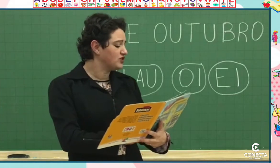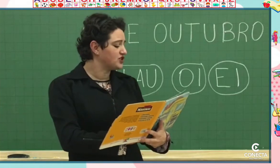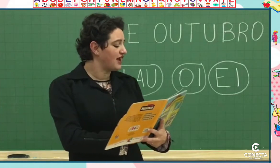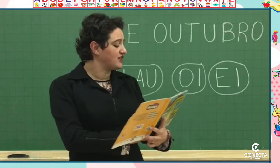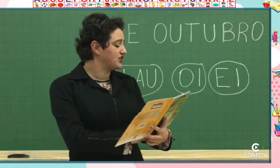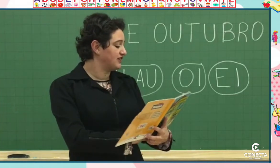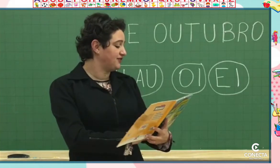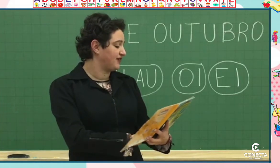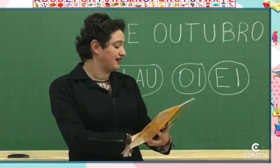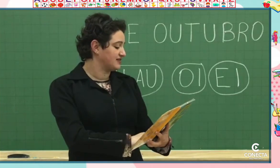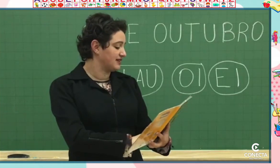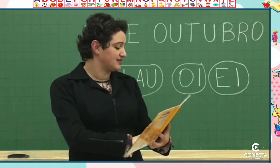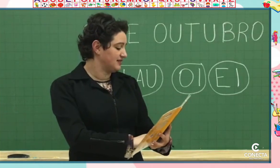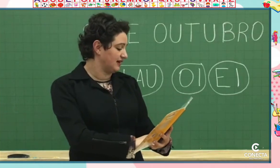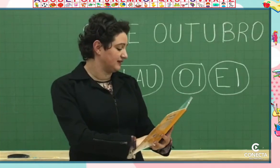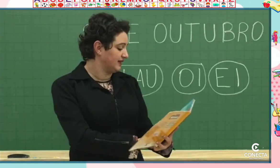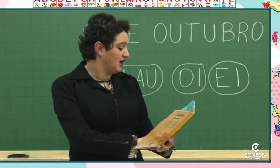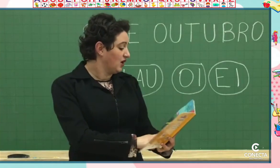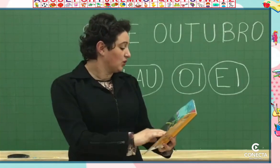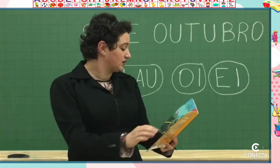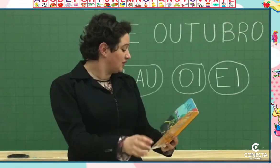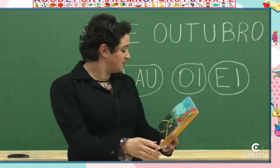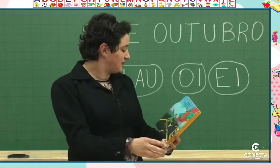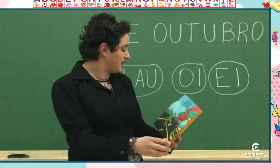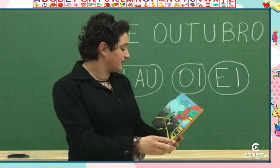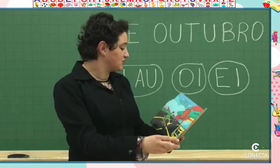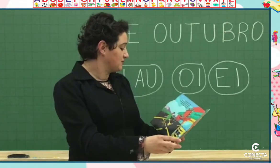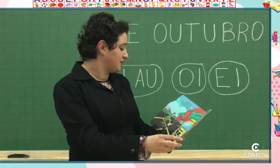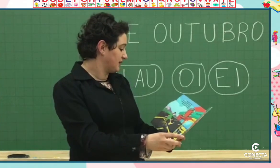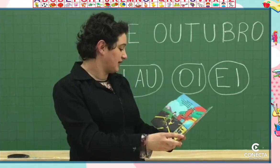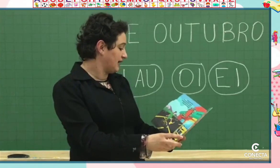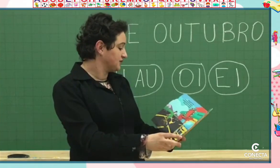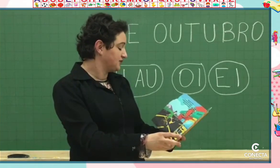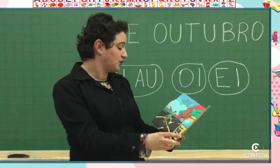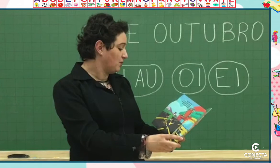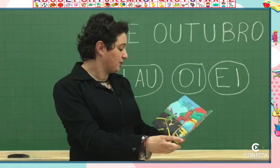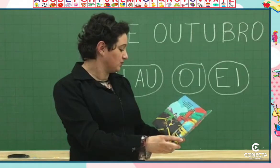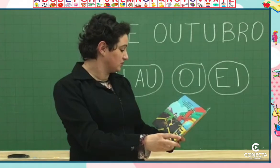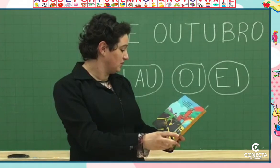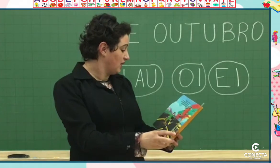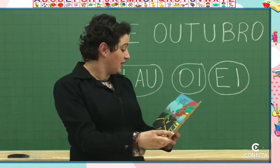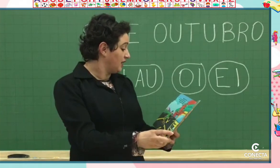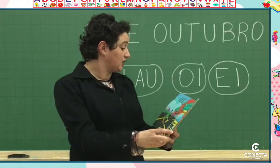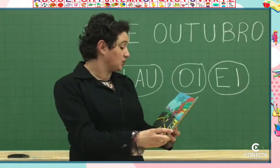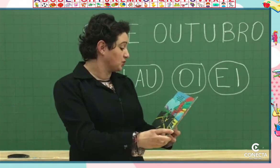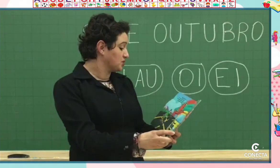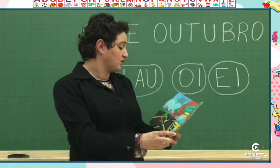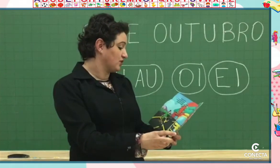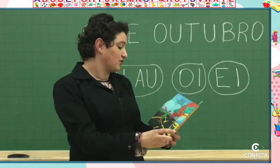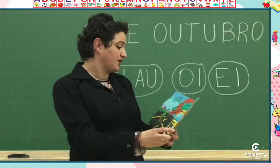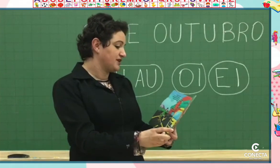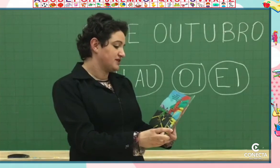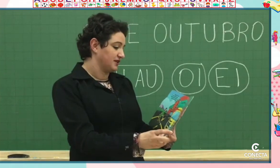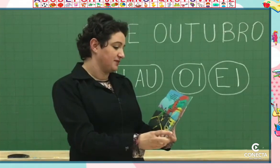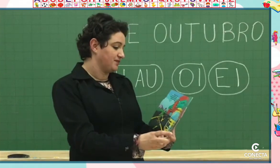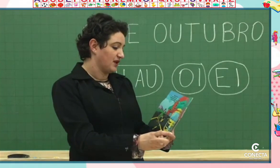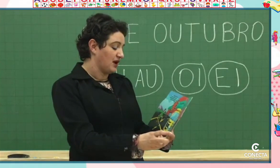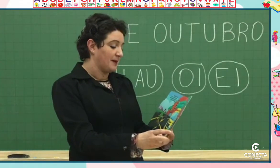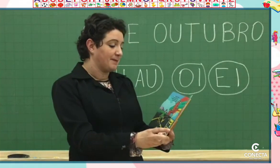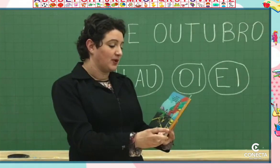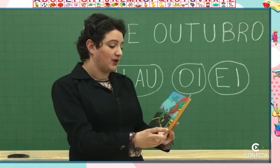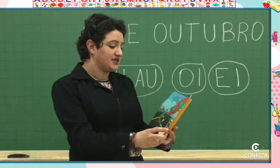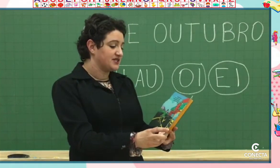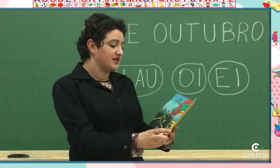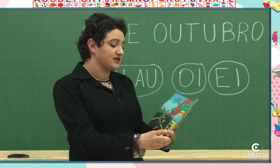Hoje é dia de festa na cidade. O tão esperado supermercado ficou pronto e todos foram conhecer.